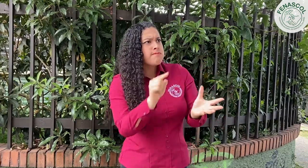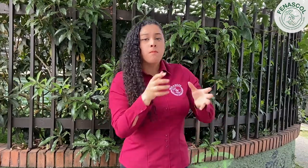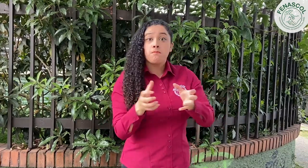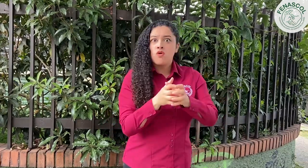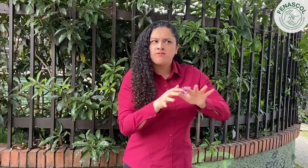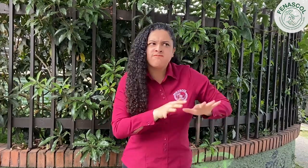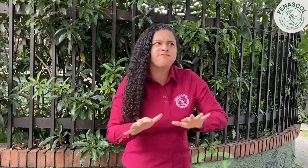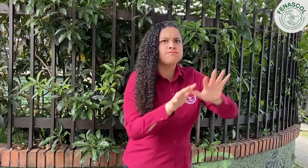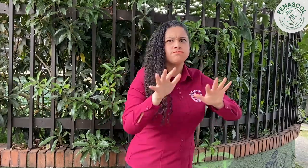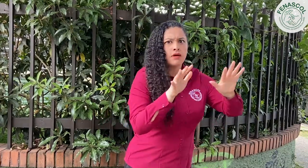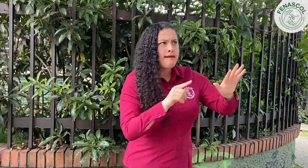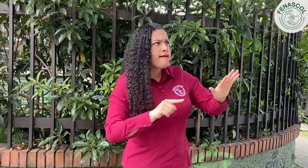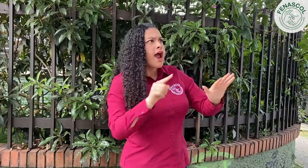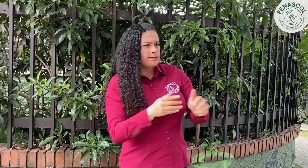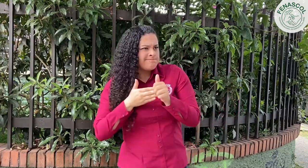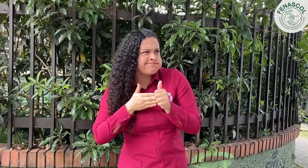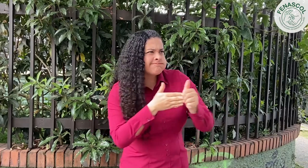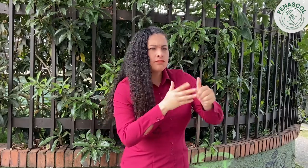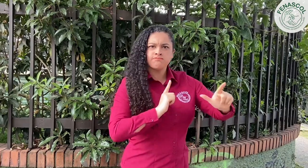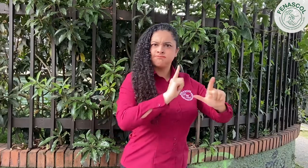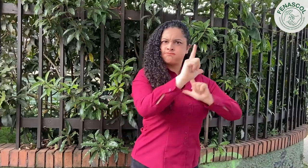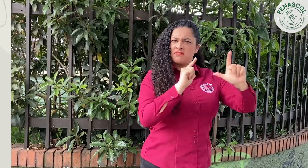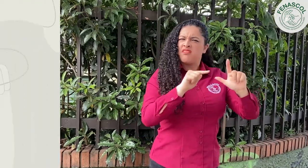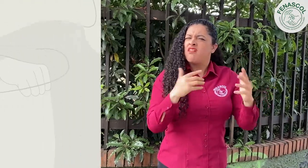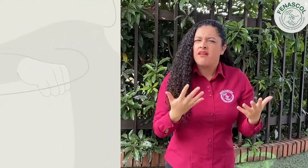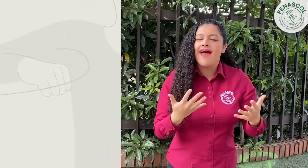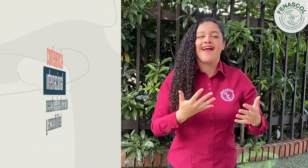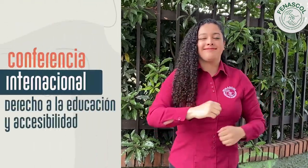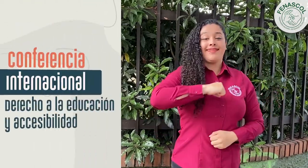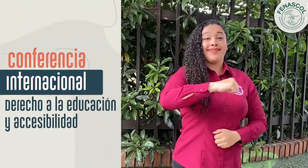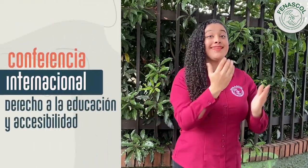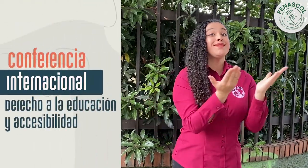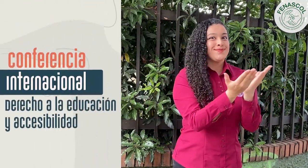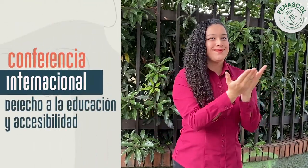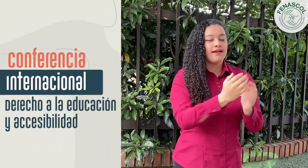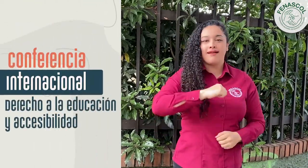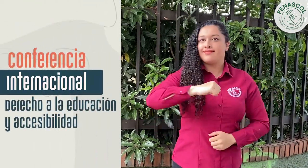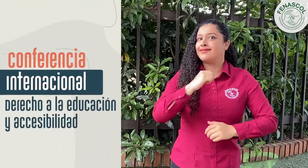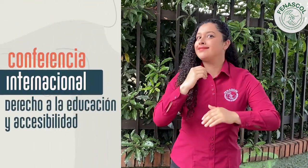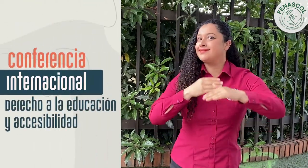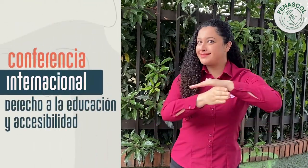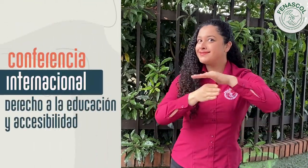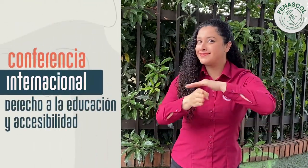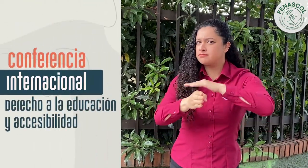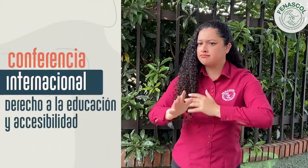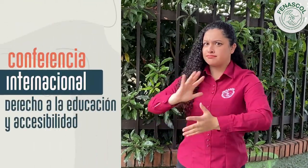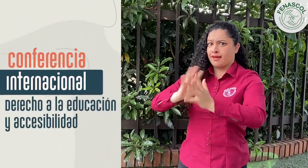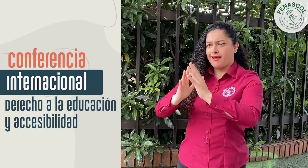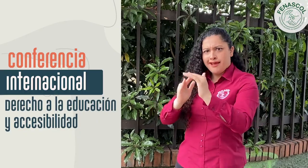parte de la WFD y sus líderes sordos a nivel mundial en relación al derecho a la educación, derecho a la accesibilidad y estatus de la